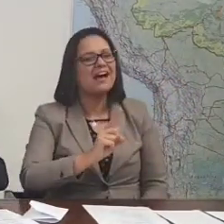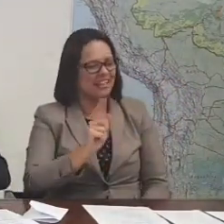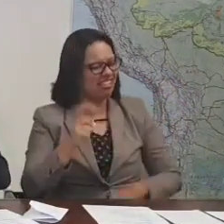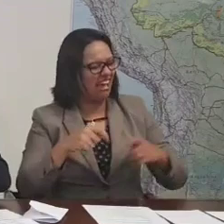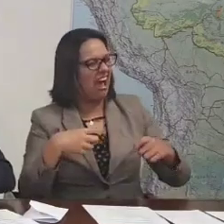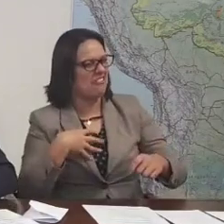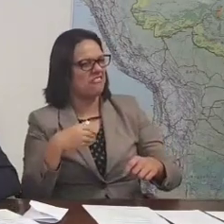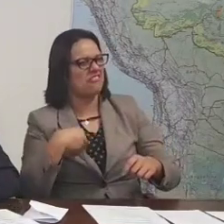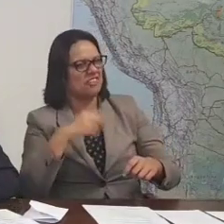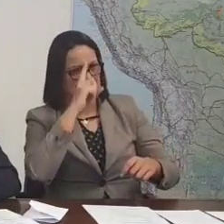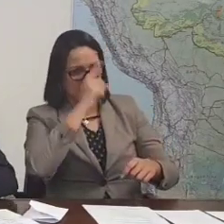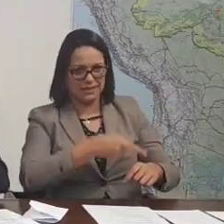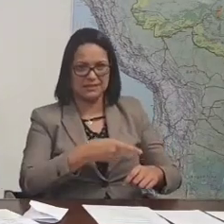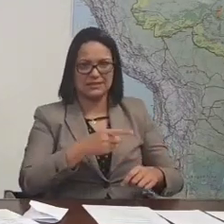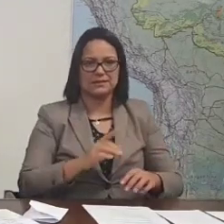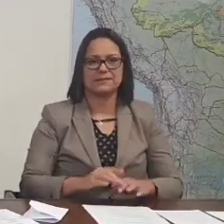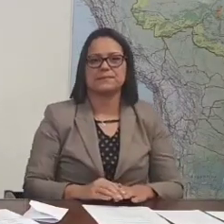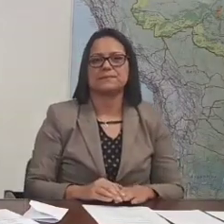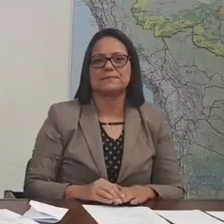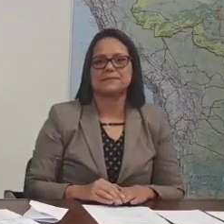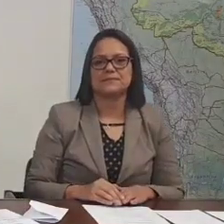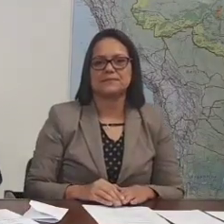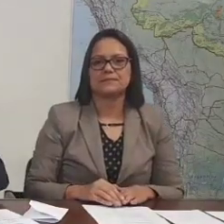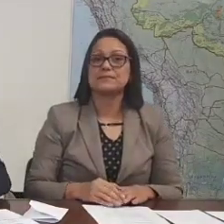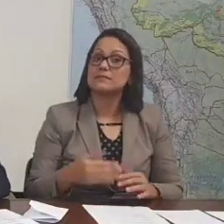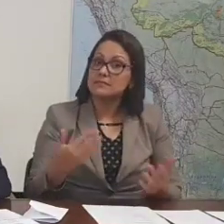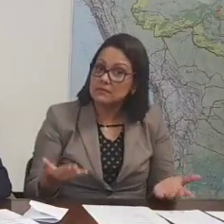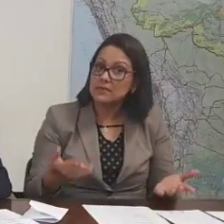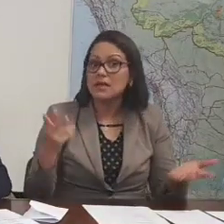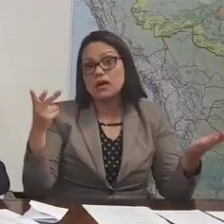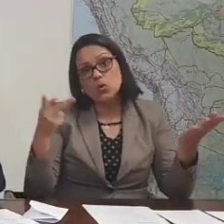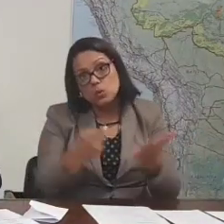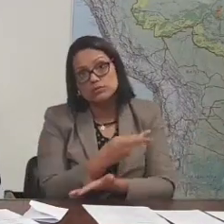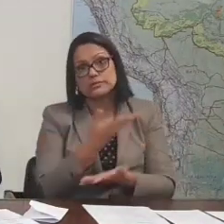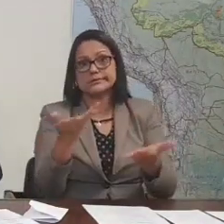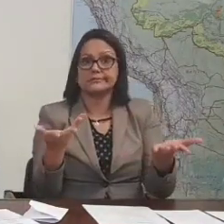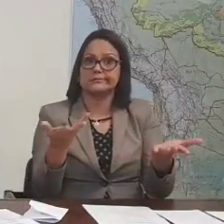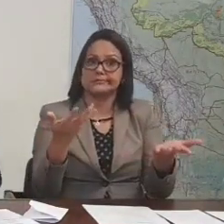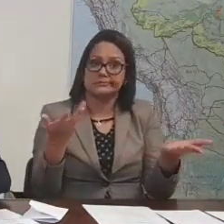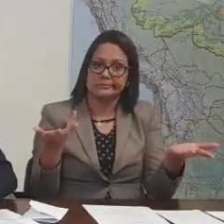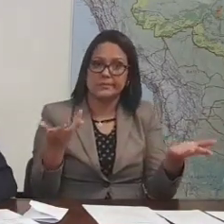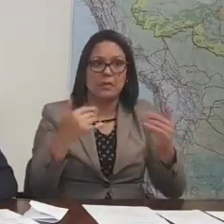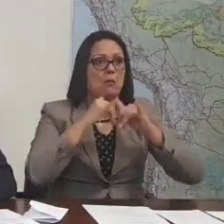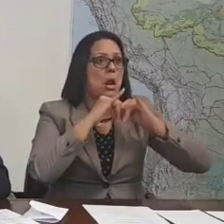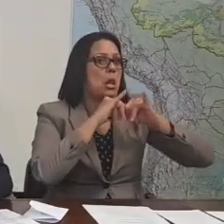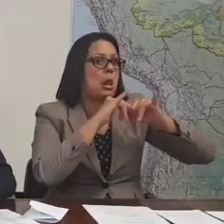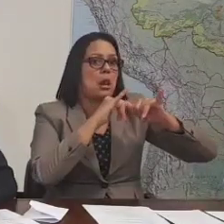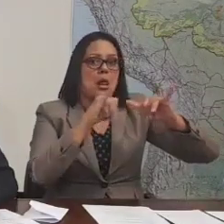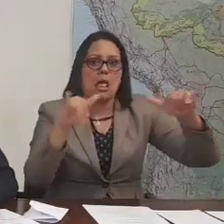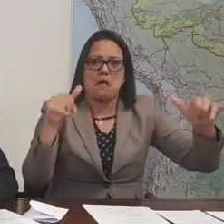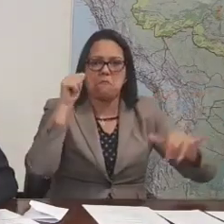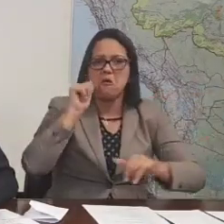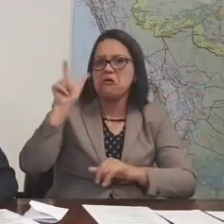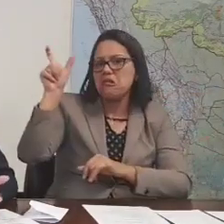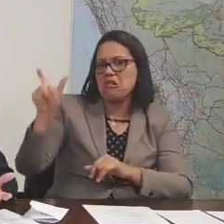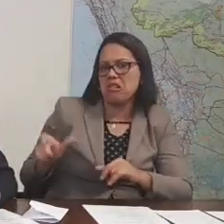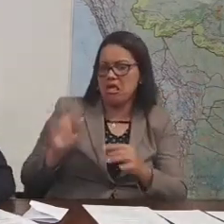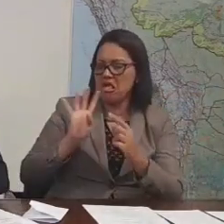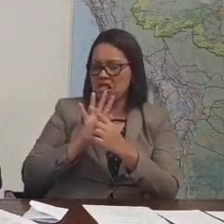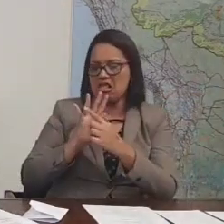em parte, nem sempre eu mando nele também. E daí, então, houve essa divulgação que ele não levantou o braço.